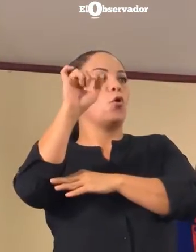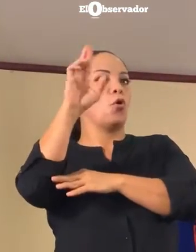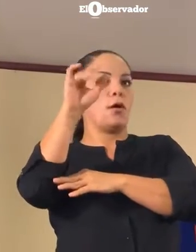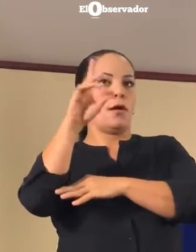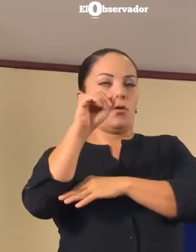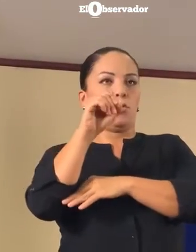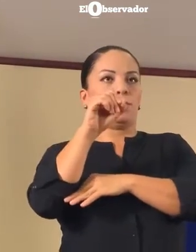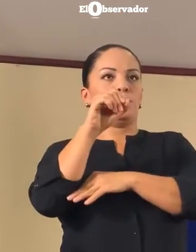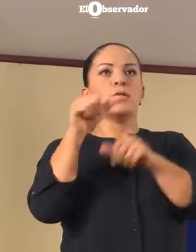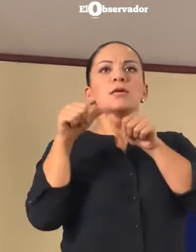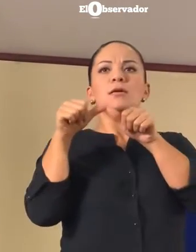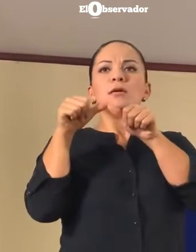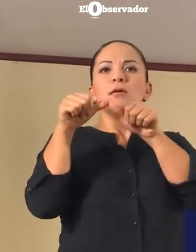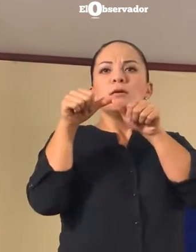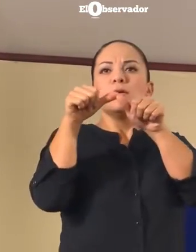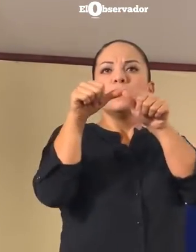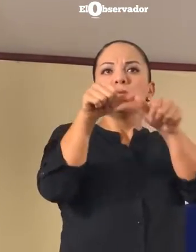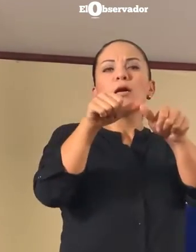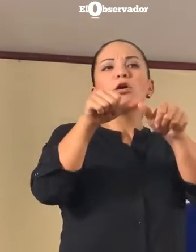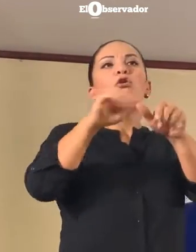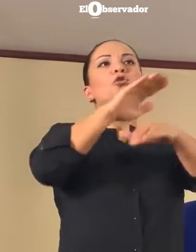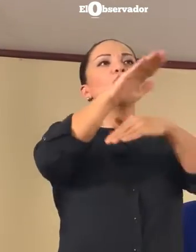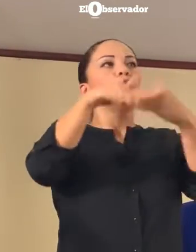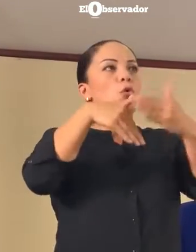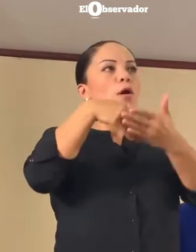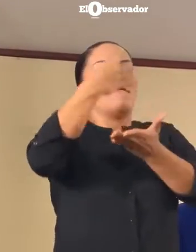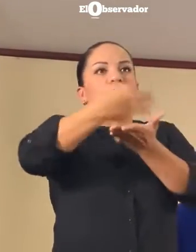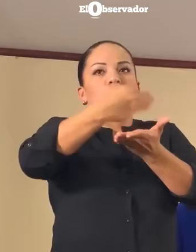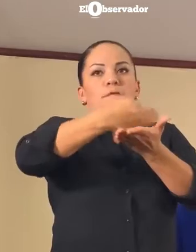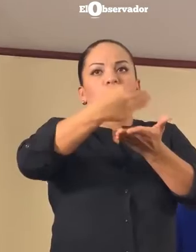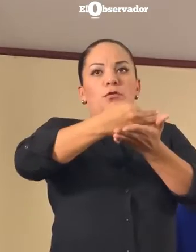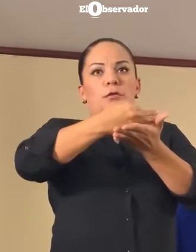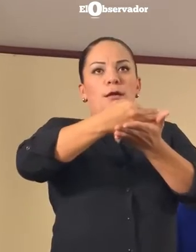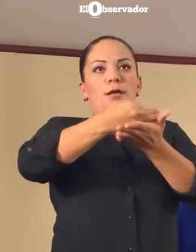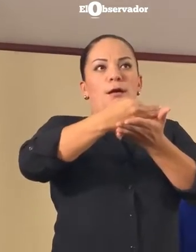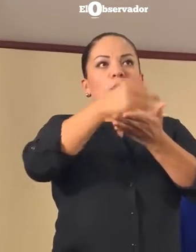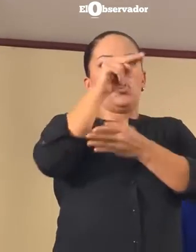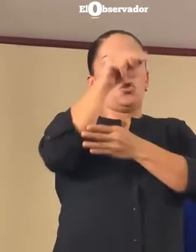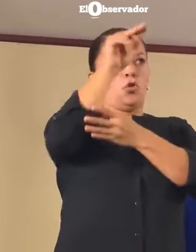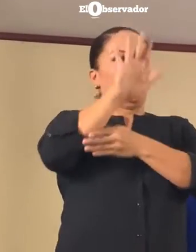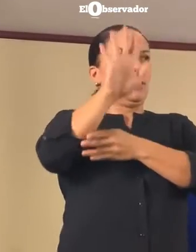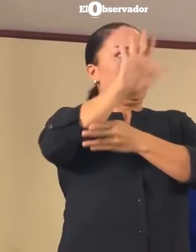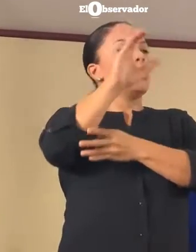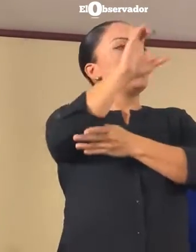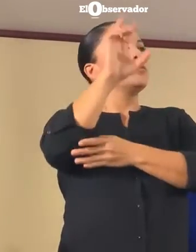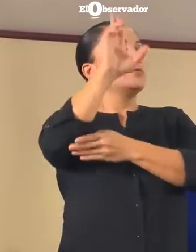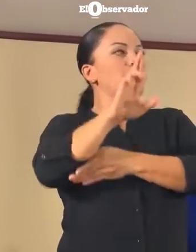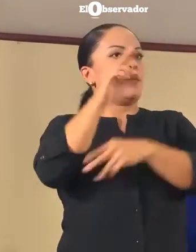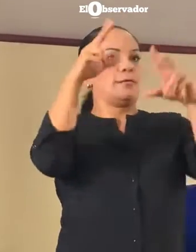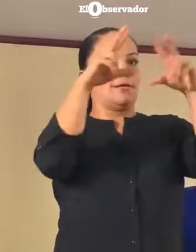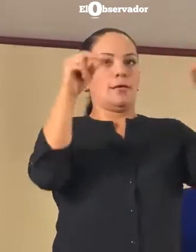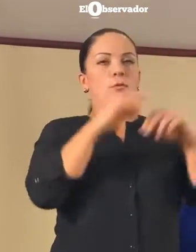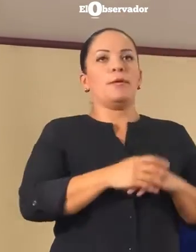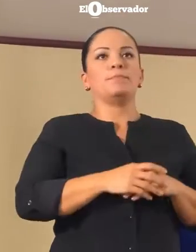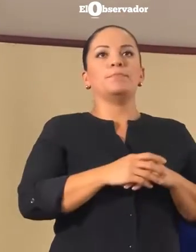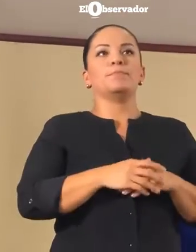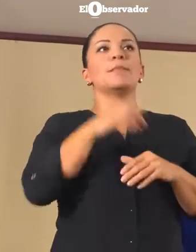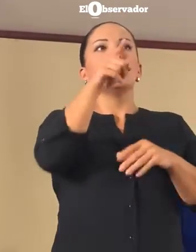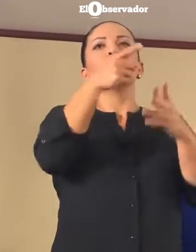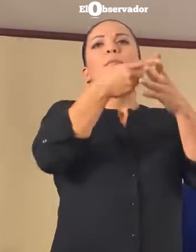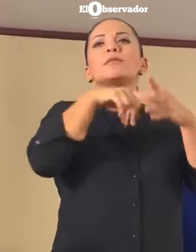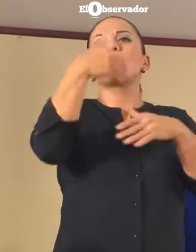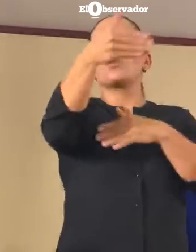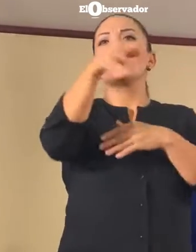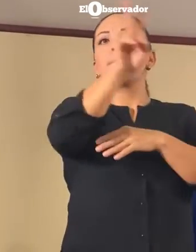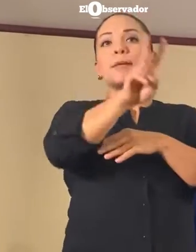se traslade sobre toda la zona fronteriza de Costa Rica y Nicaragua. La ventana de tiempo que suceda es a partir del